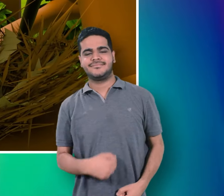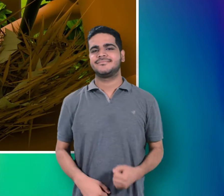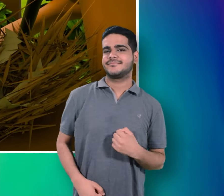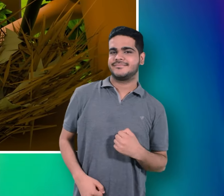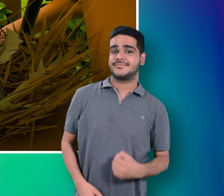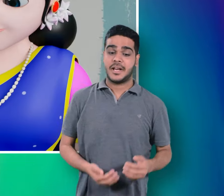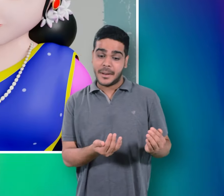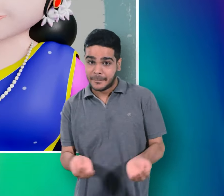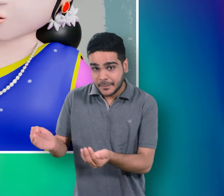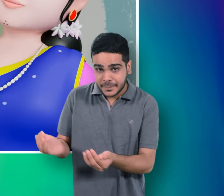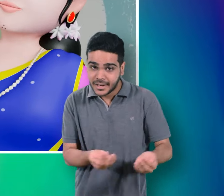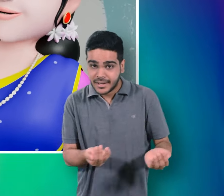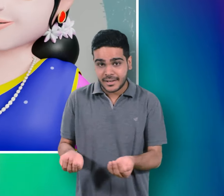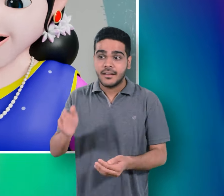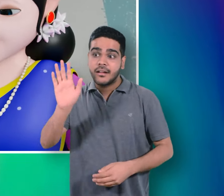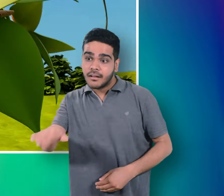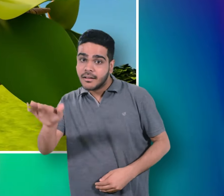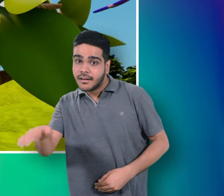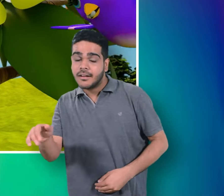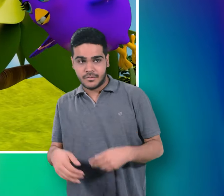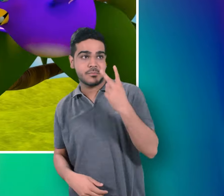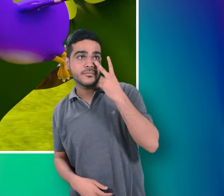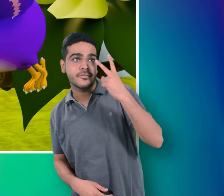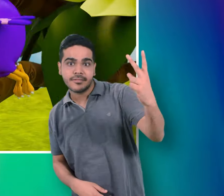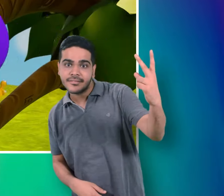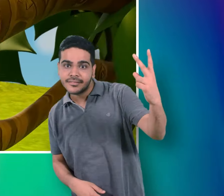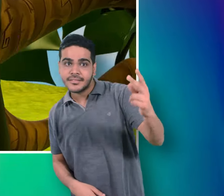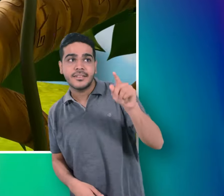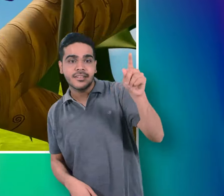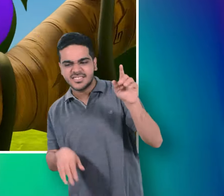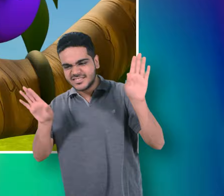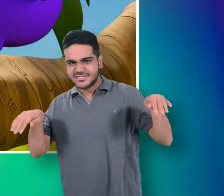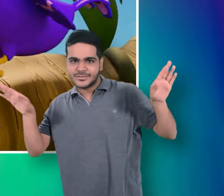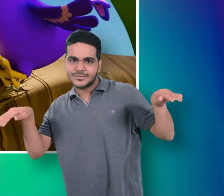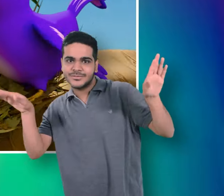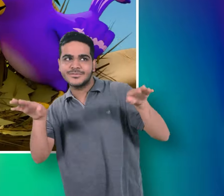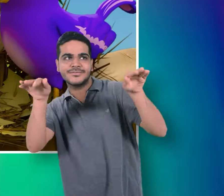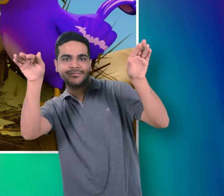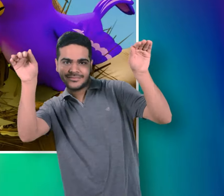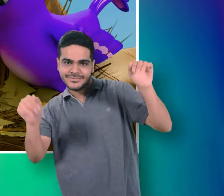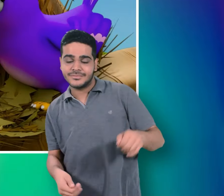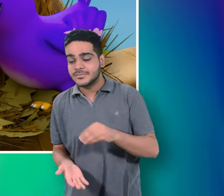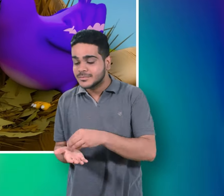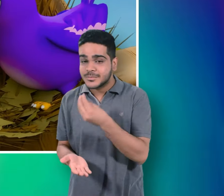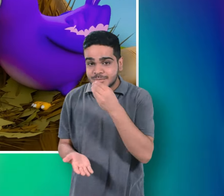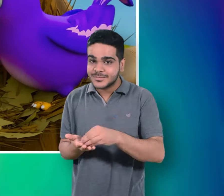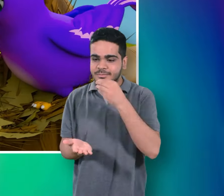देखो एक चिडिया आई है साथ में